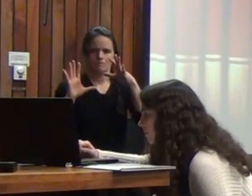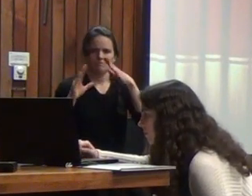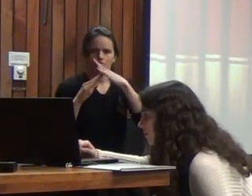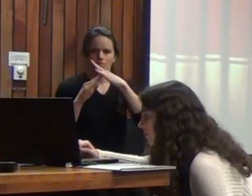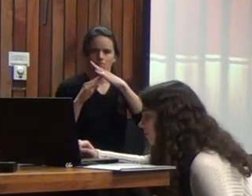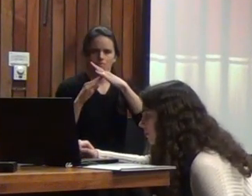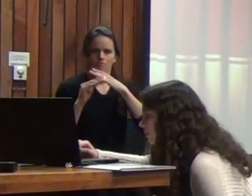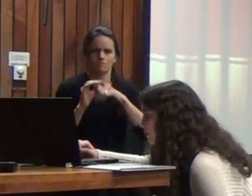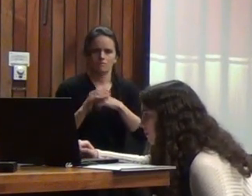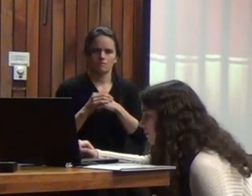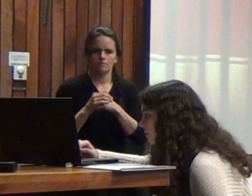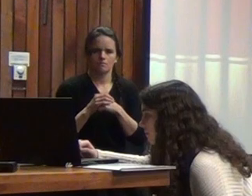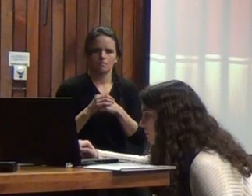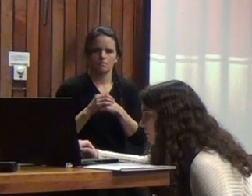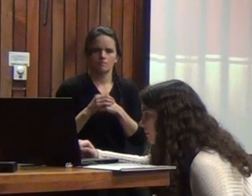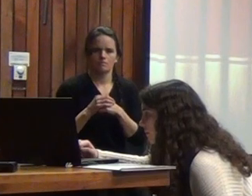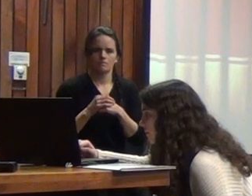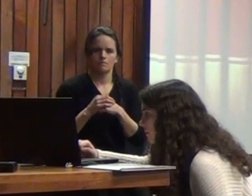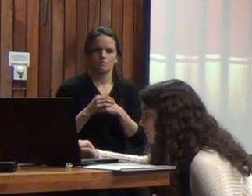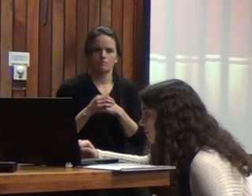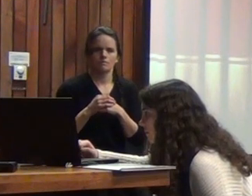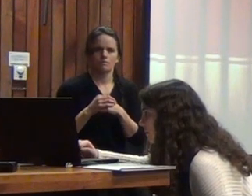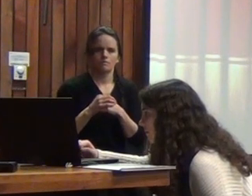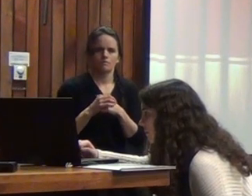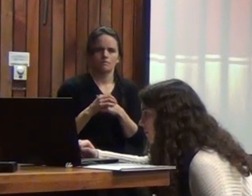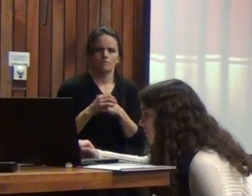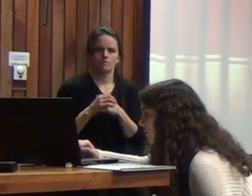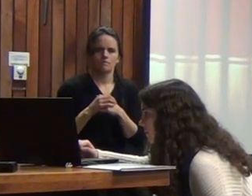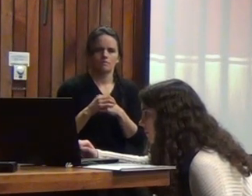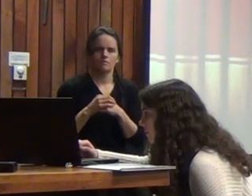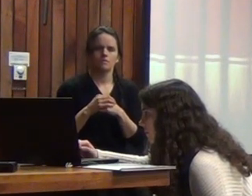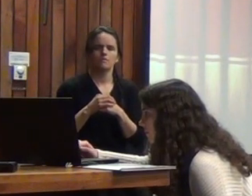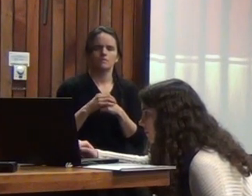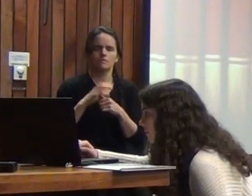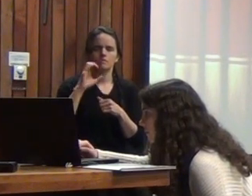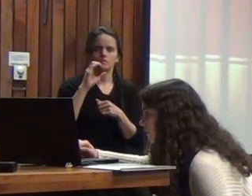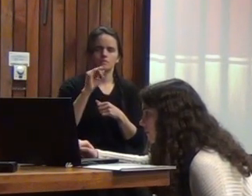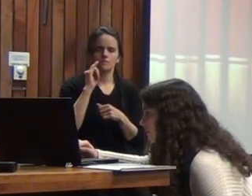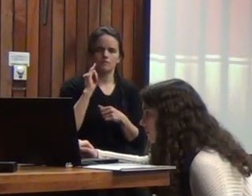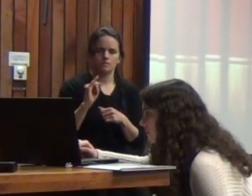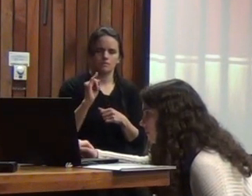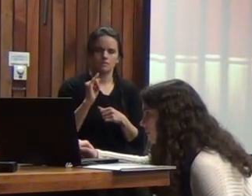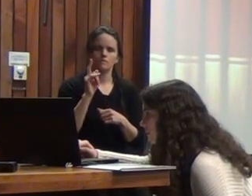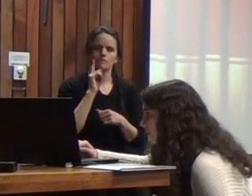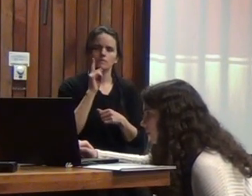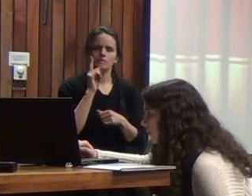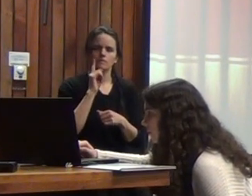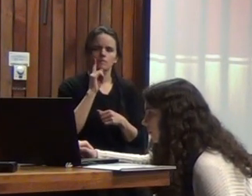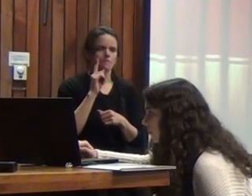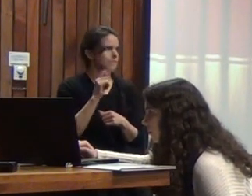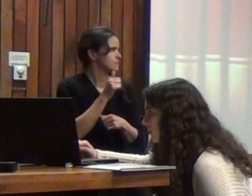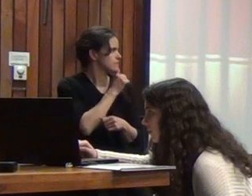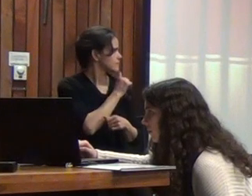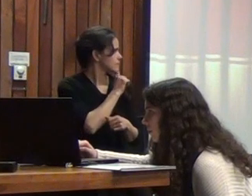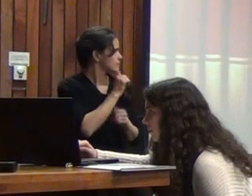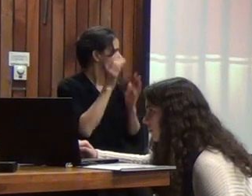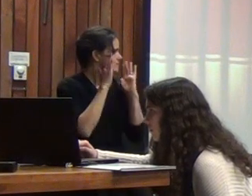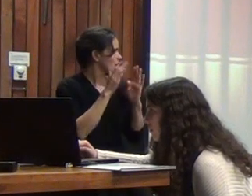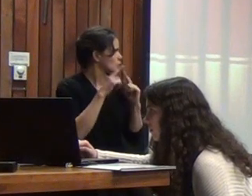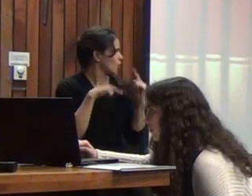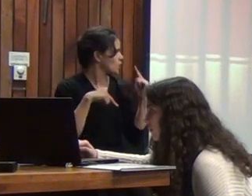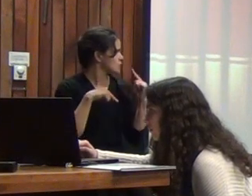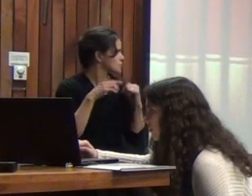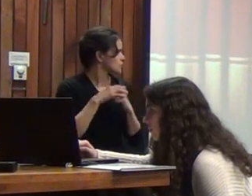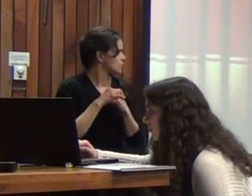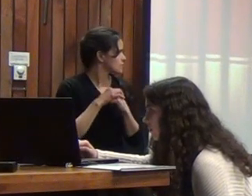a eso por lo tanto también nos sirve como para diferenciar si es que el C está influenciado por un déficit atencional o por un o por